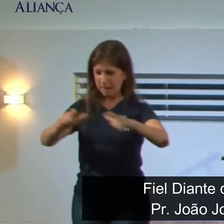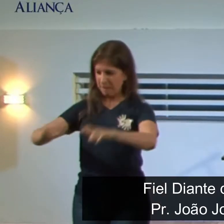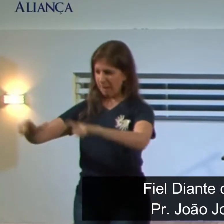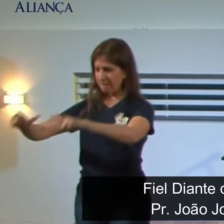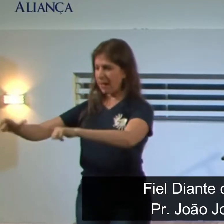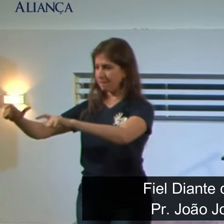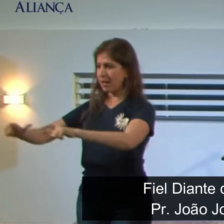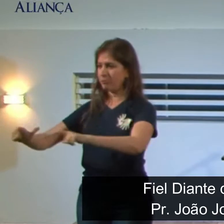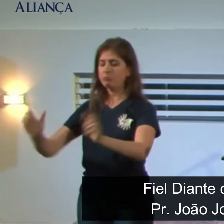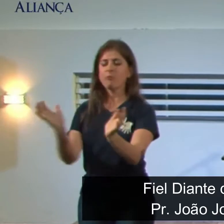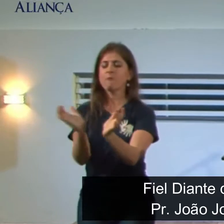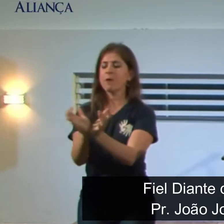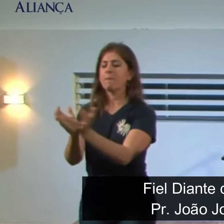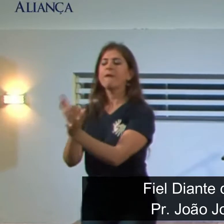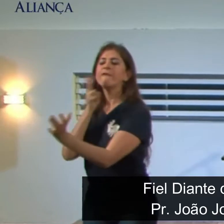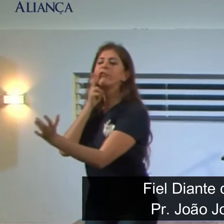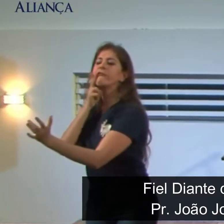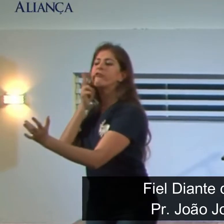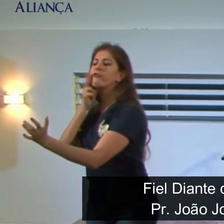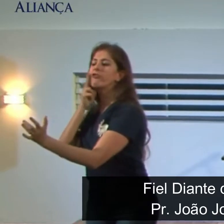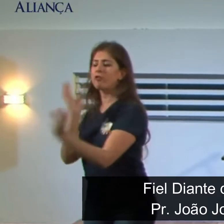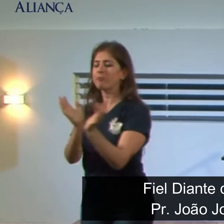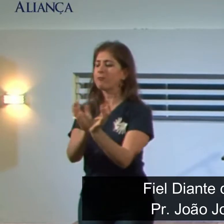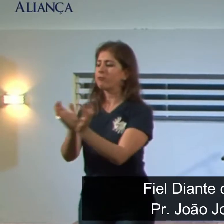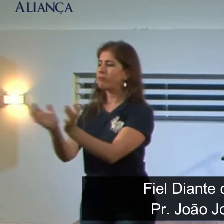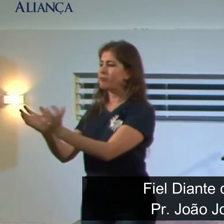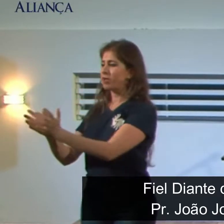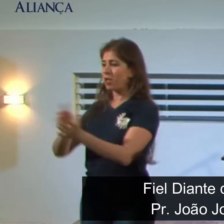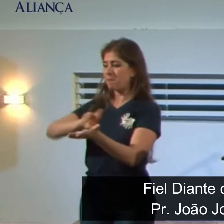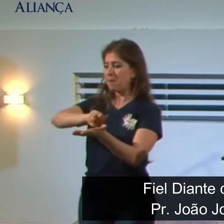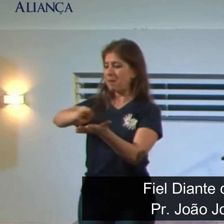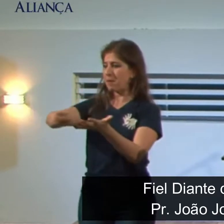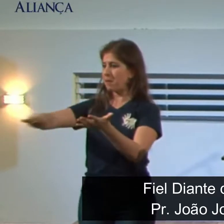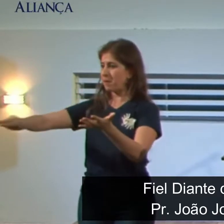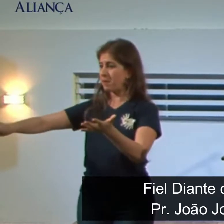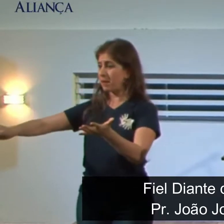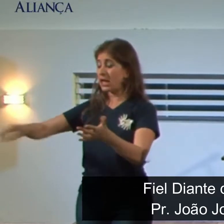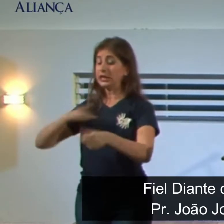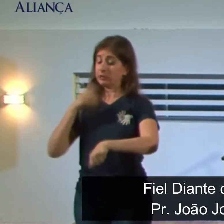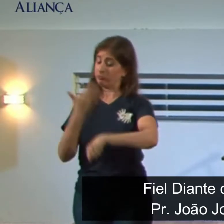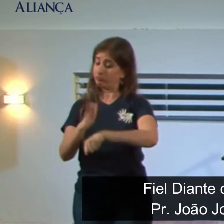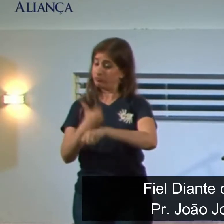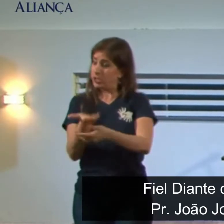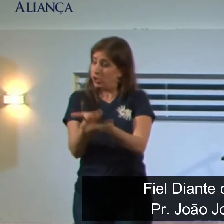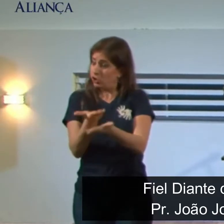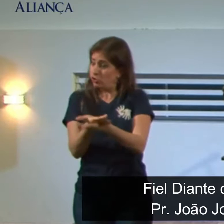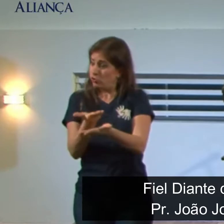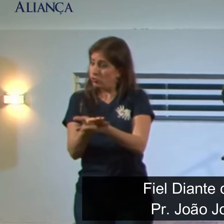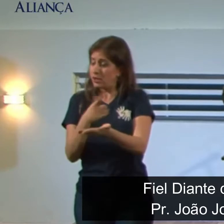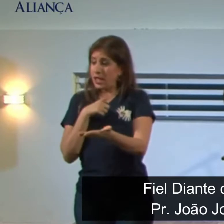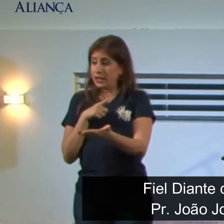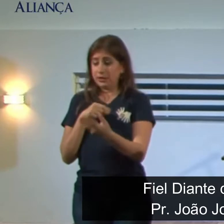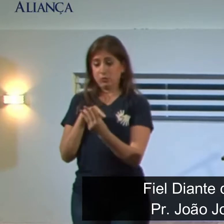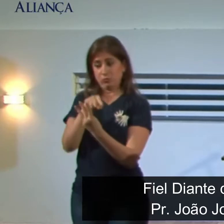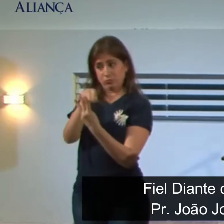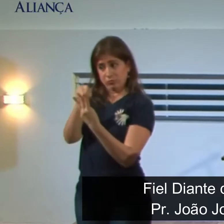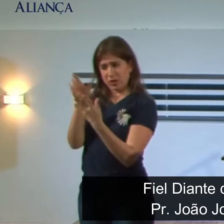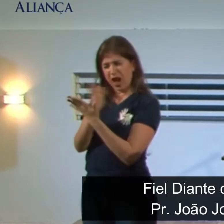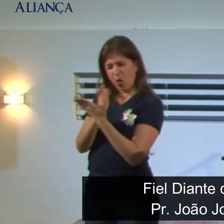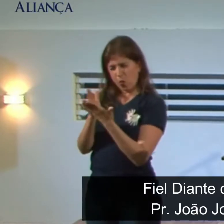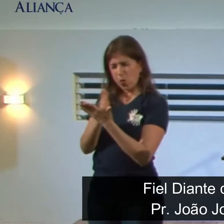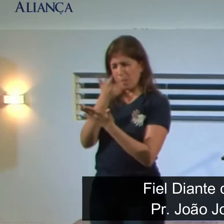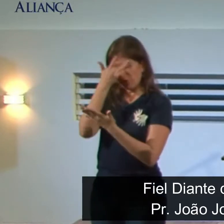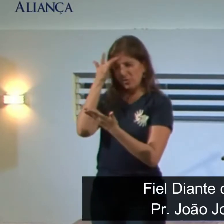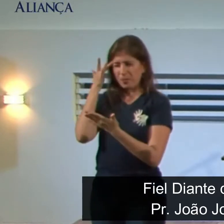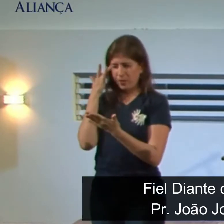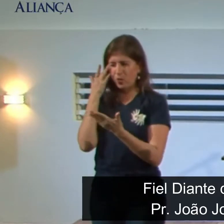treinamento durante três anos e, depois disso, passariam a servir o rei. Entre estes estavam alguns